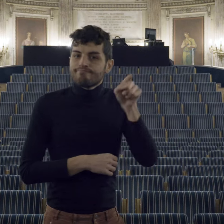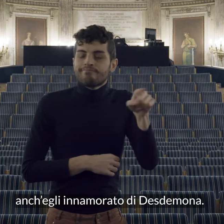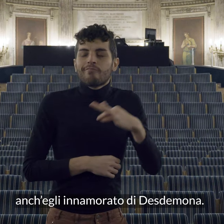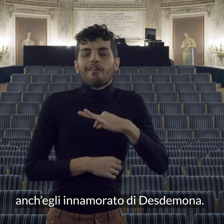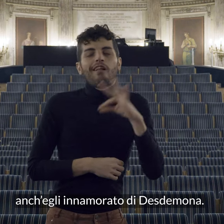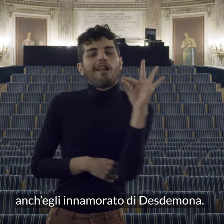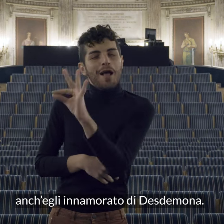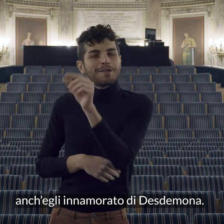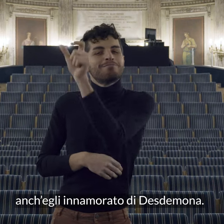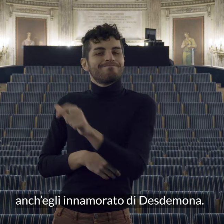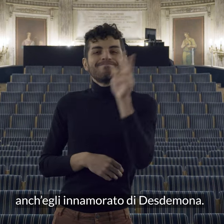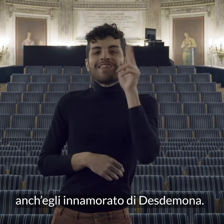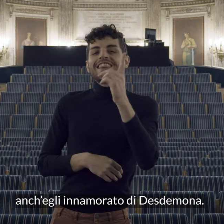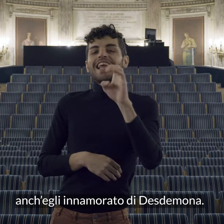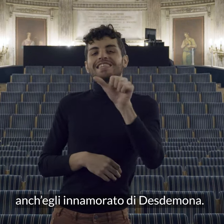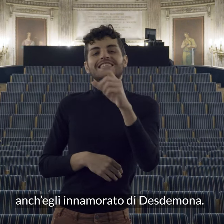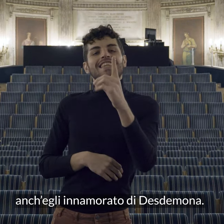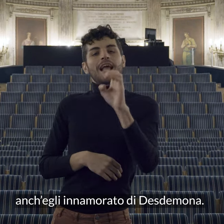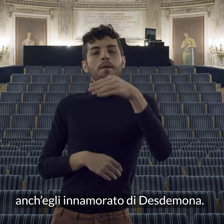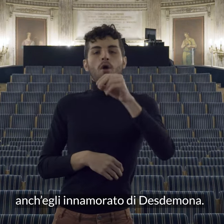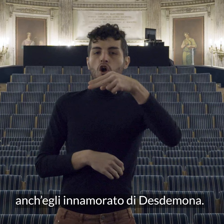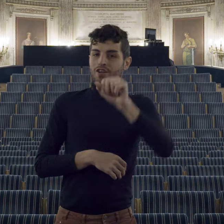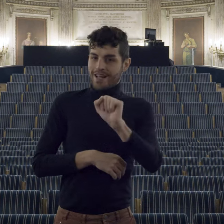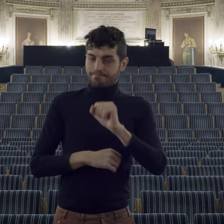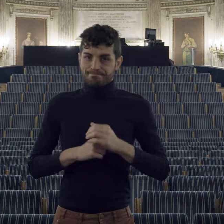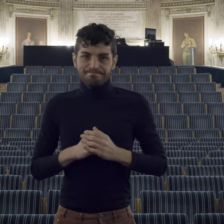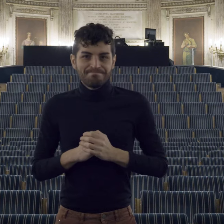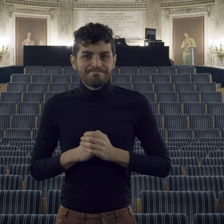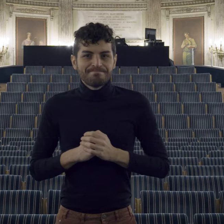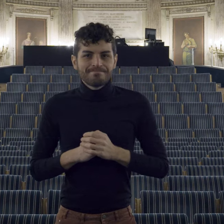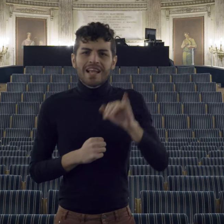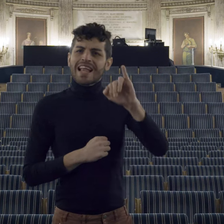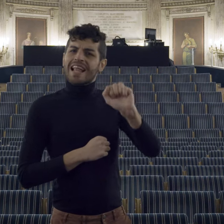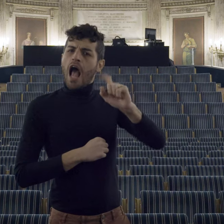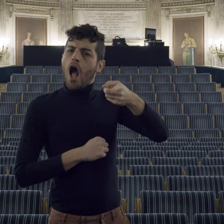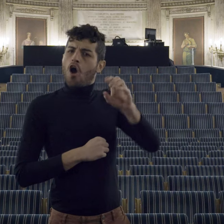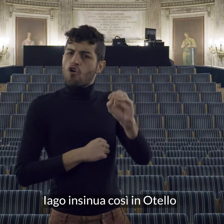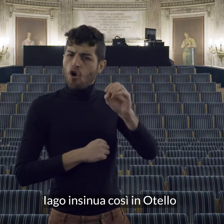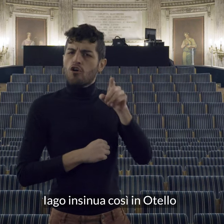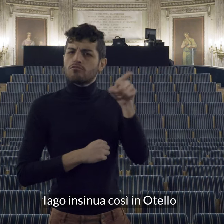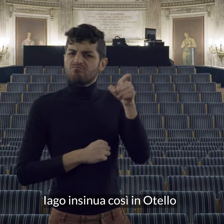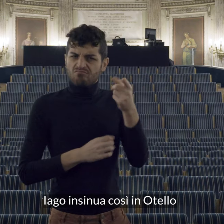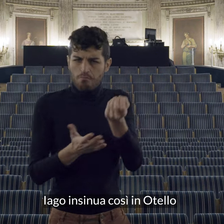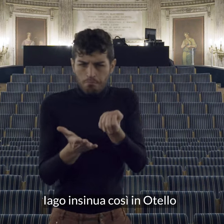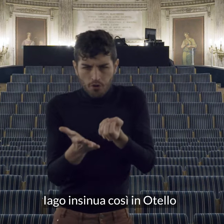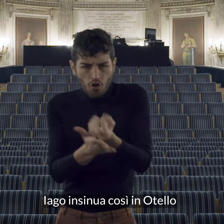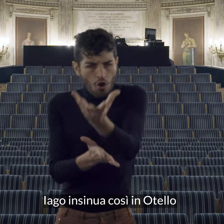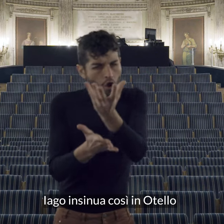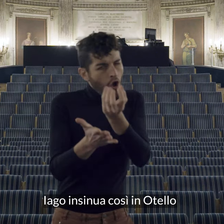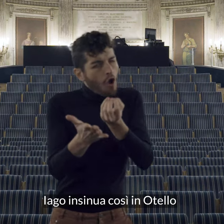cipro iago insinua